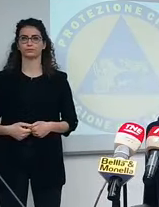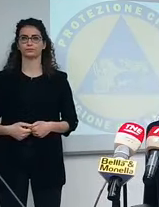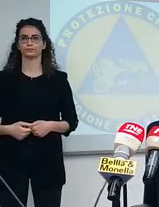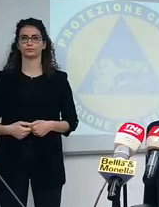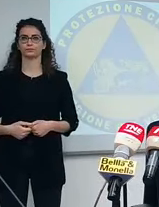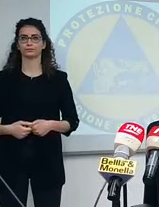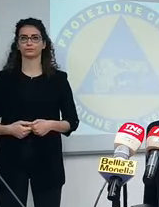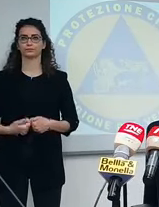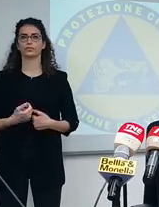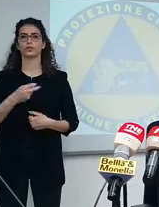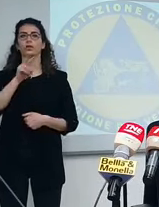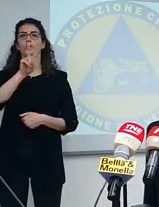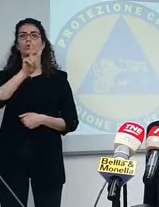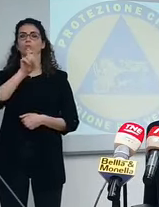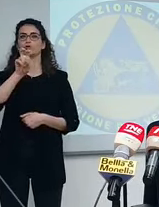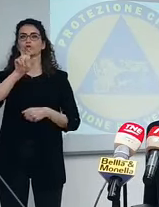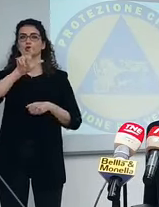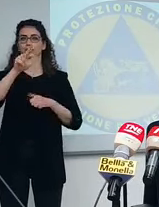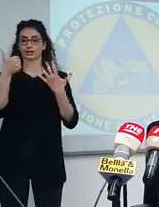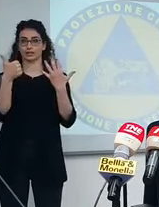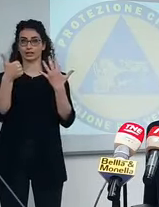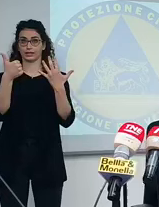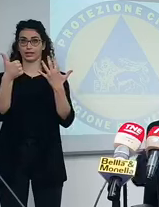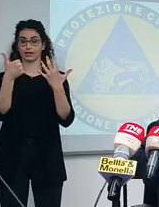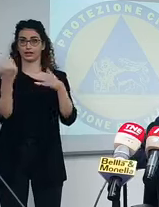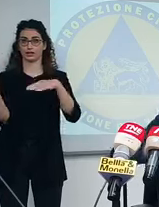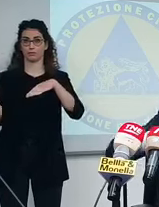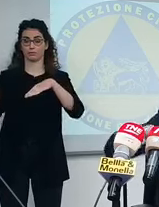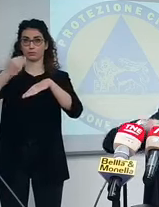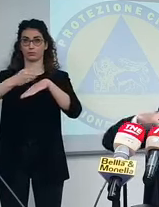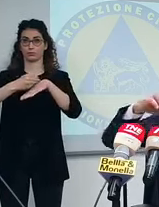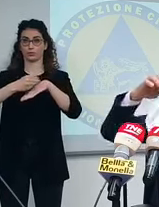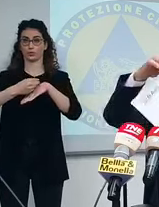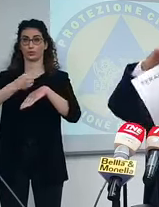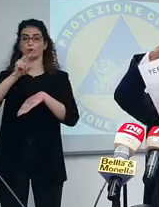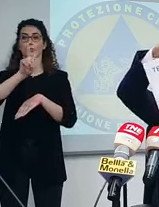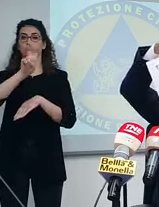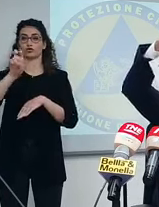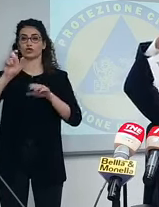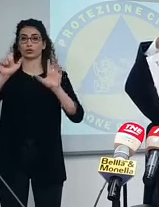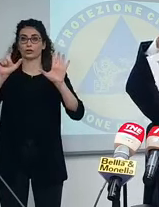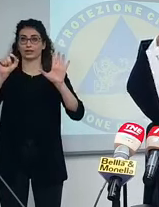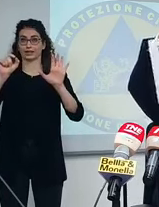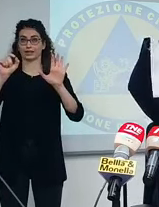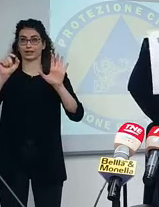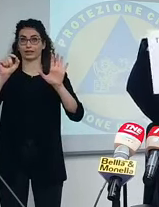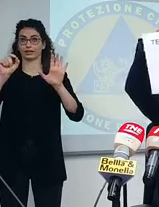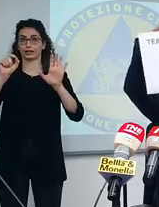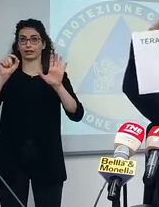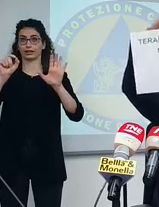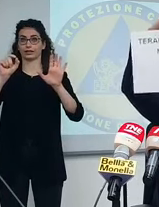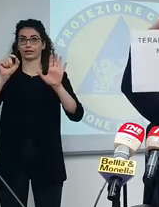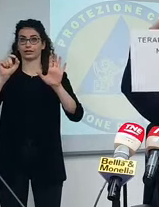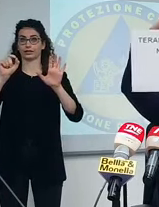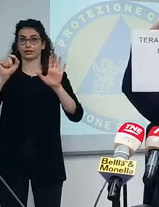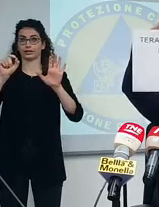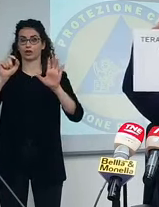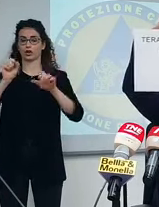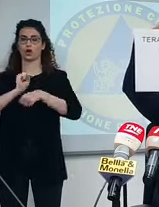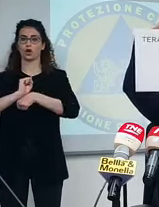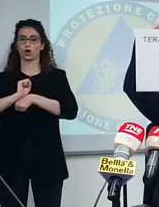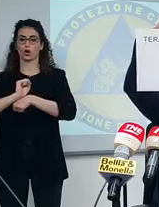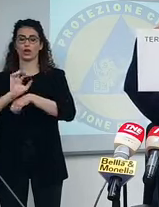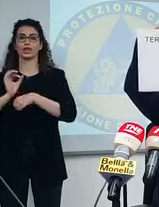I 236 si sommano ai 270 dei non